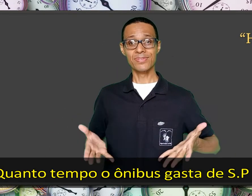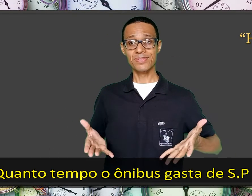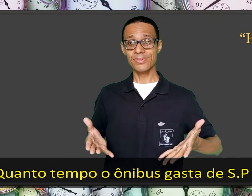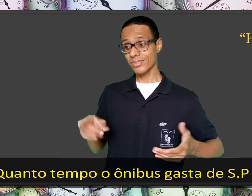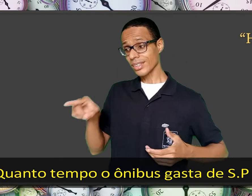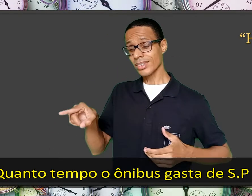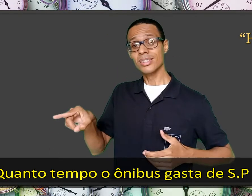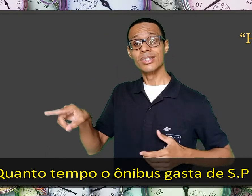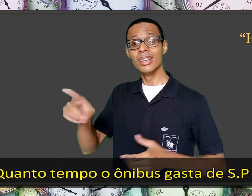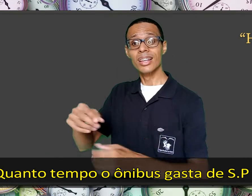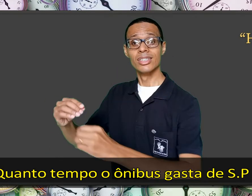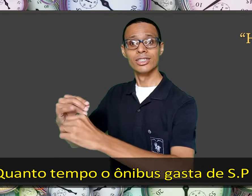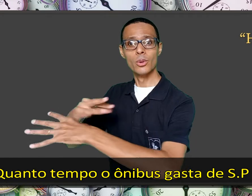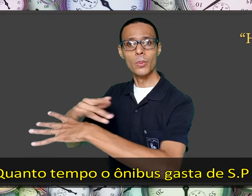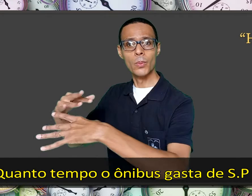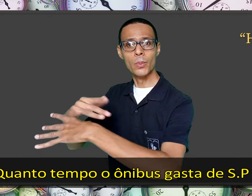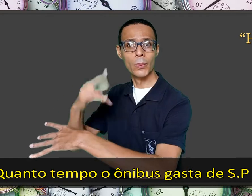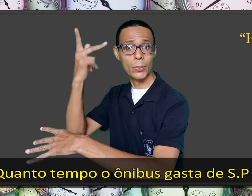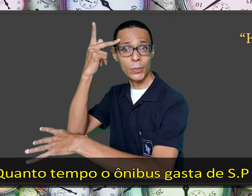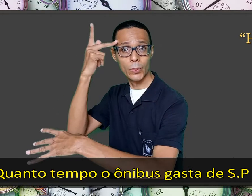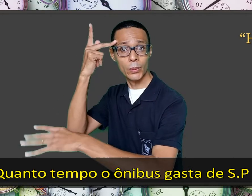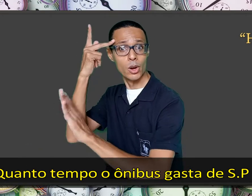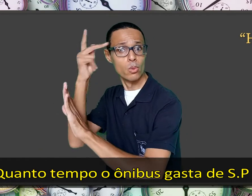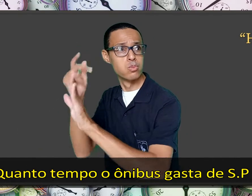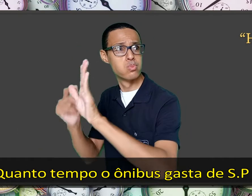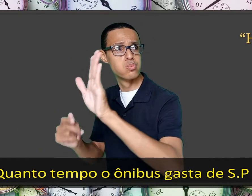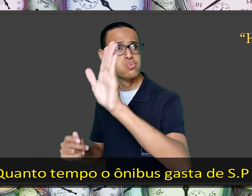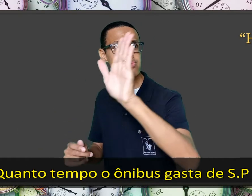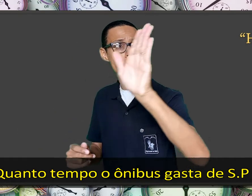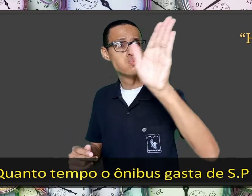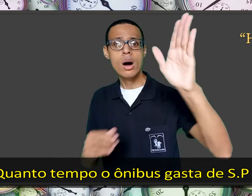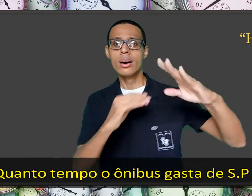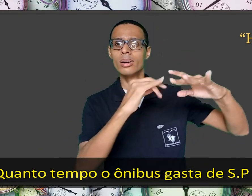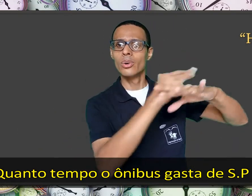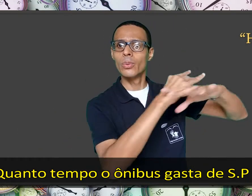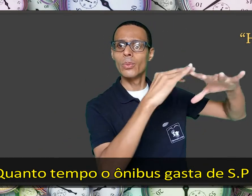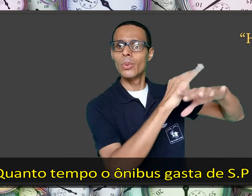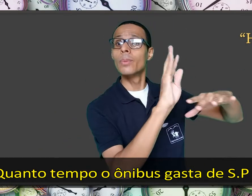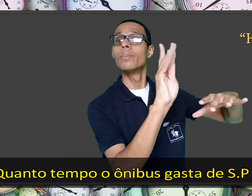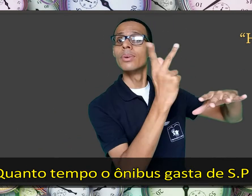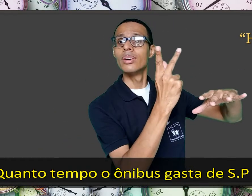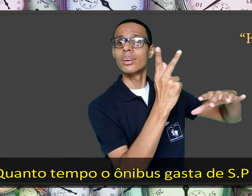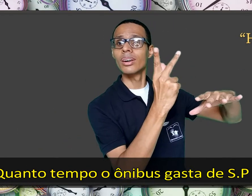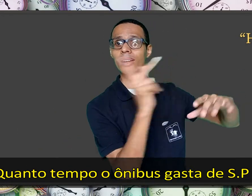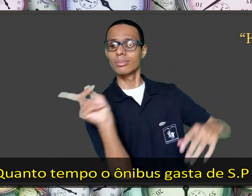frase. Quanto tempo o ônibus gasta de São Paulo para Belo Horizonte?